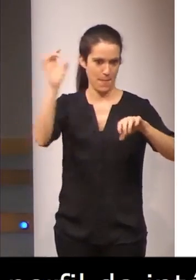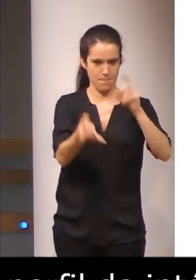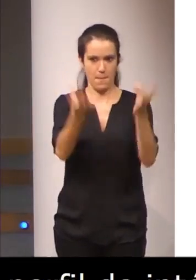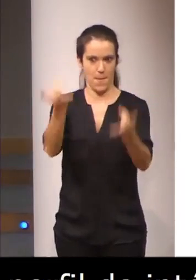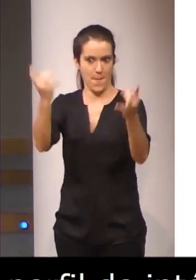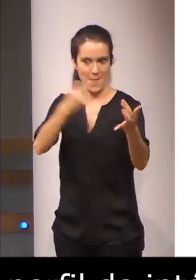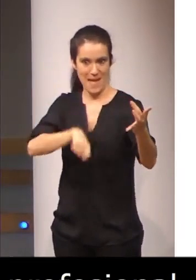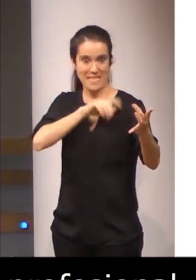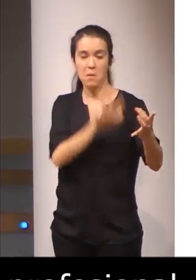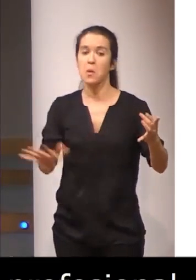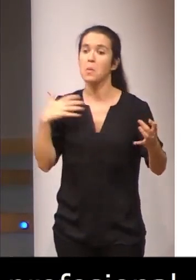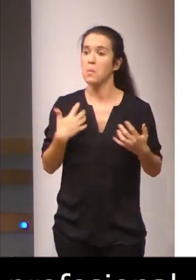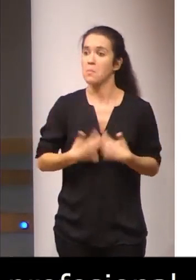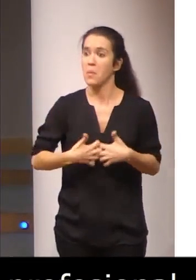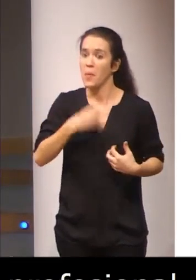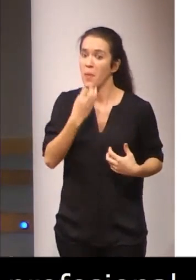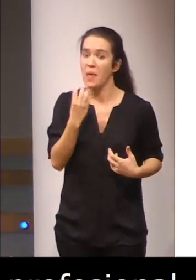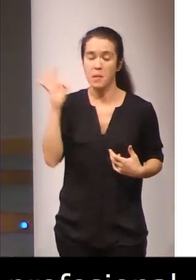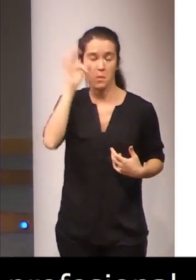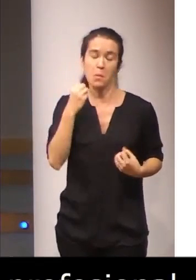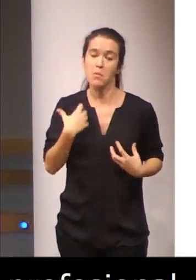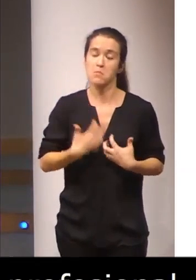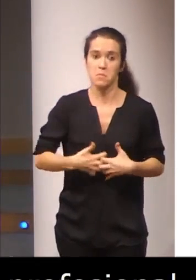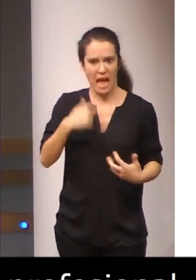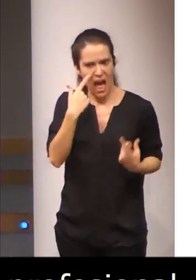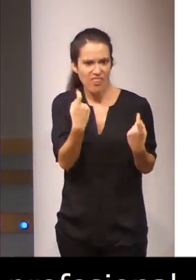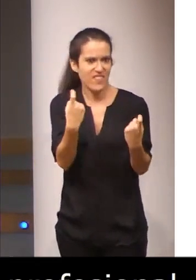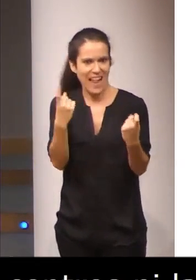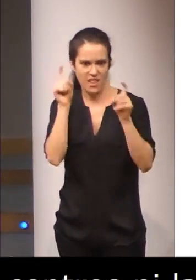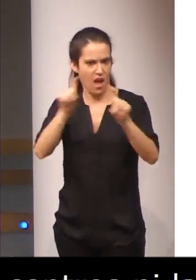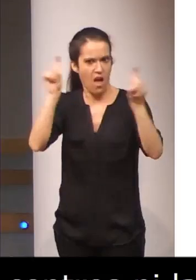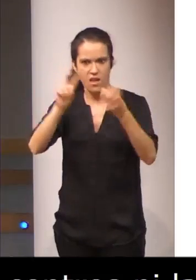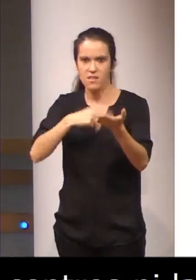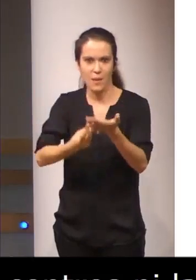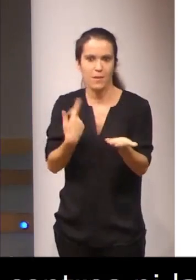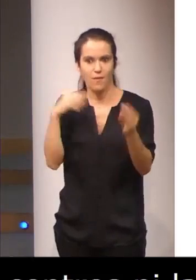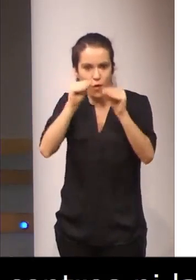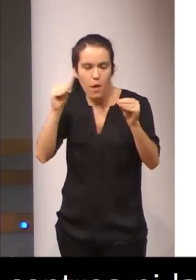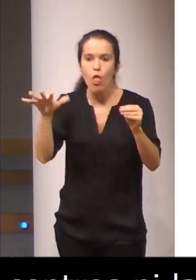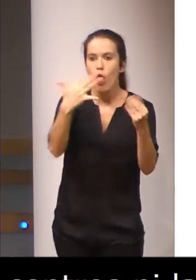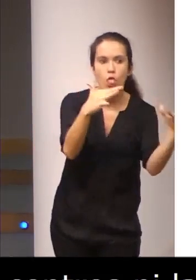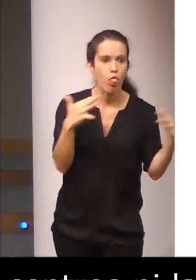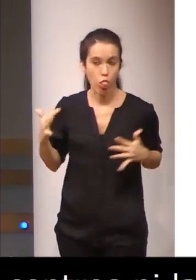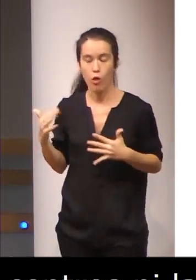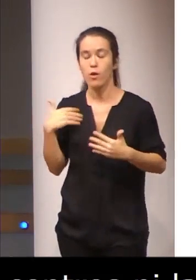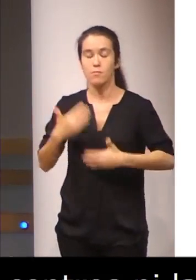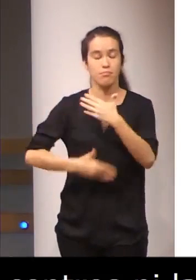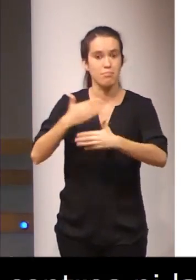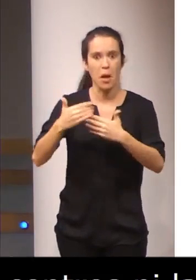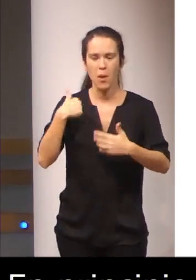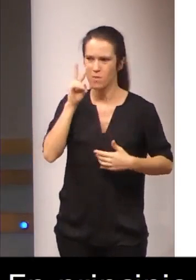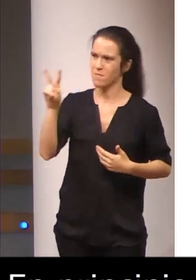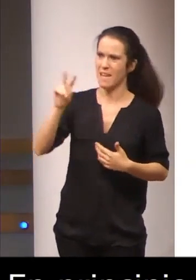todo esto iba bien. En principio, se consideraba que era necesario esta enseñanza para formar intérpretes. Sin embargo, en Europa,